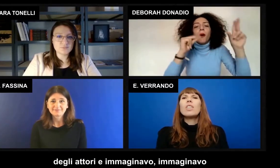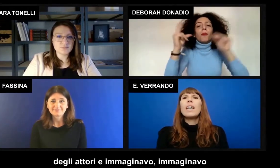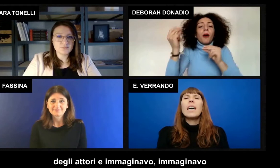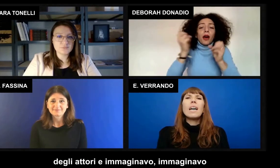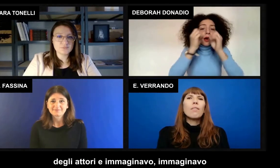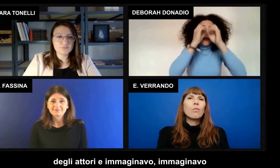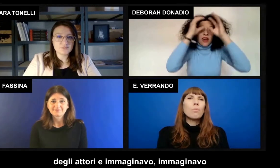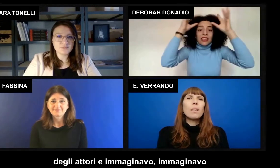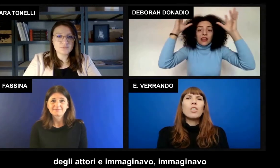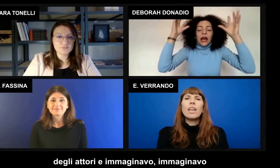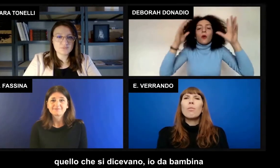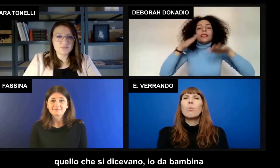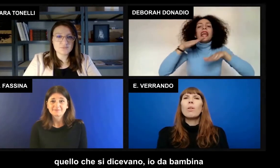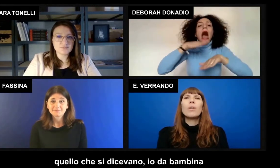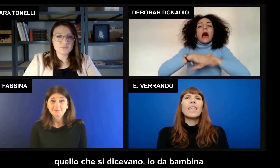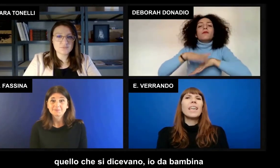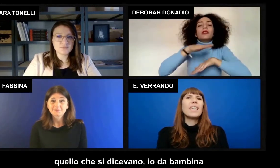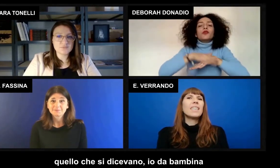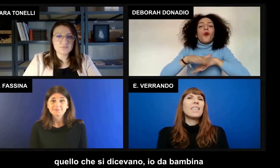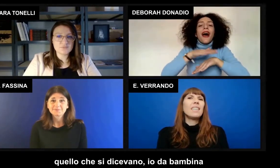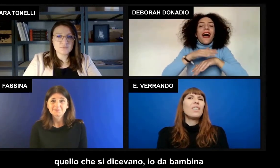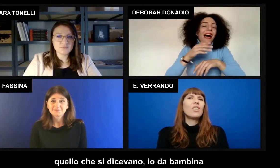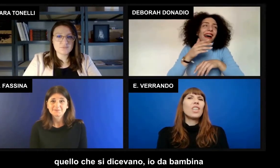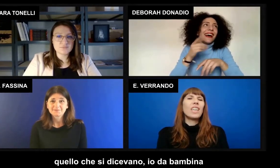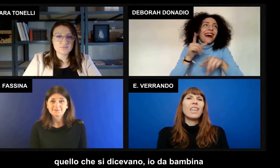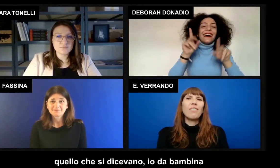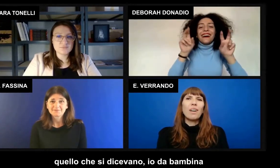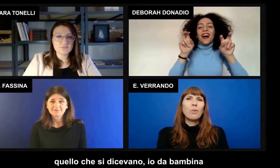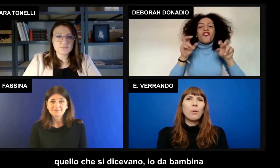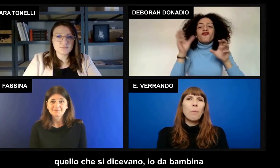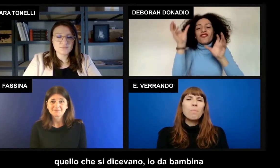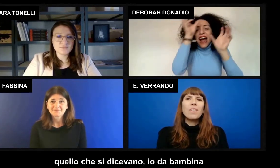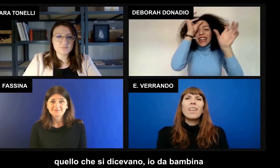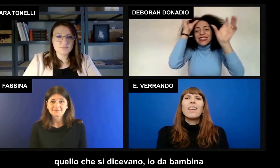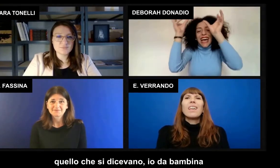immaginavo, immaginavo quello che si dicevano.